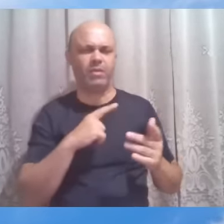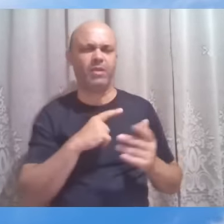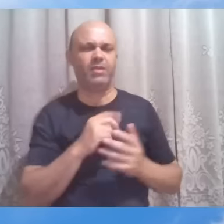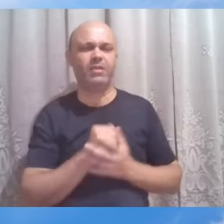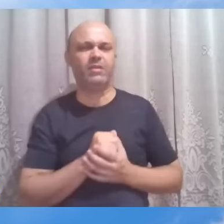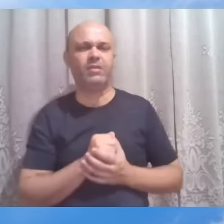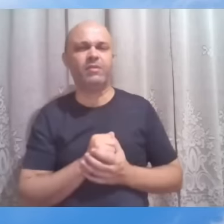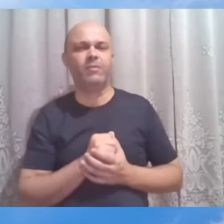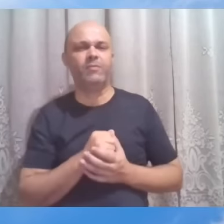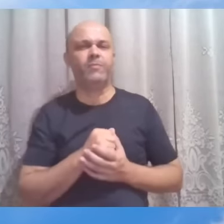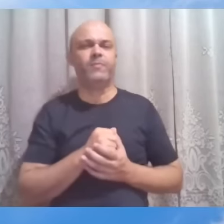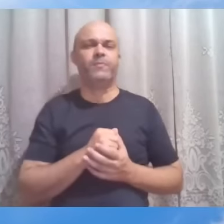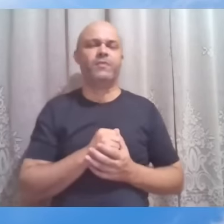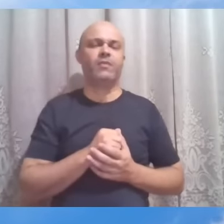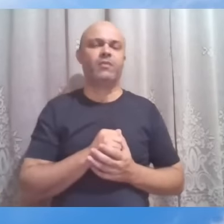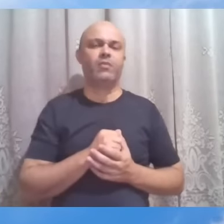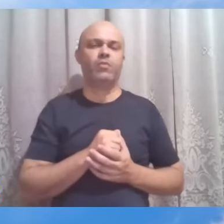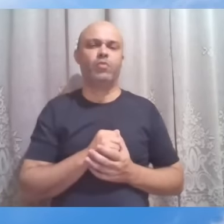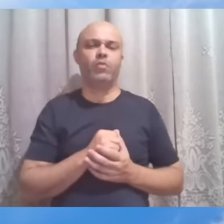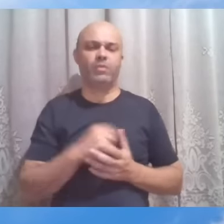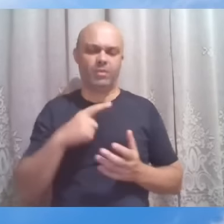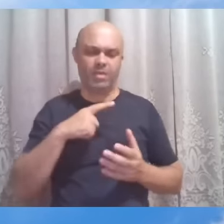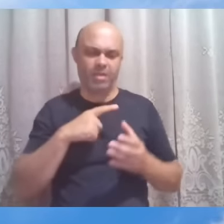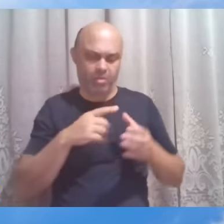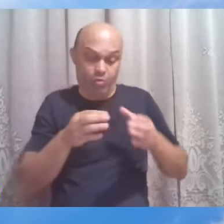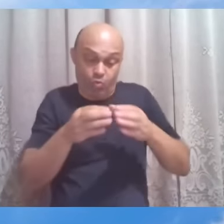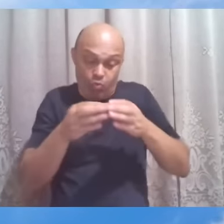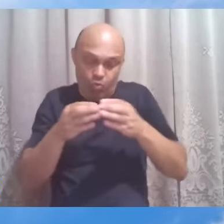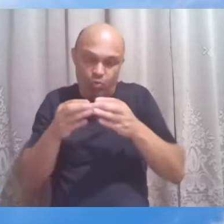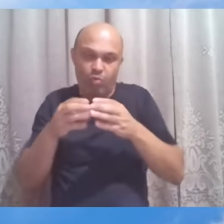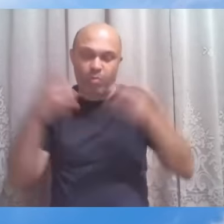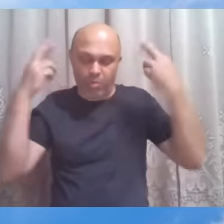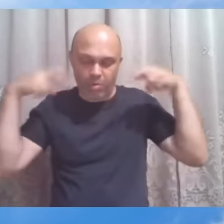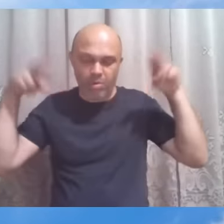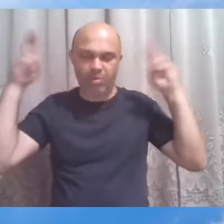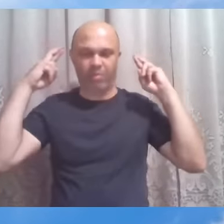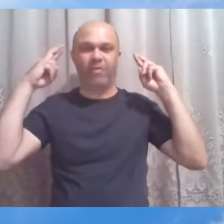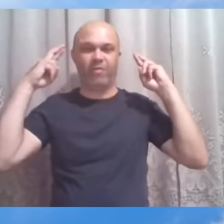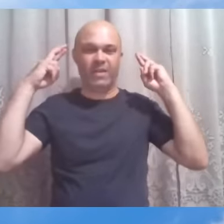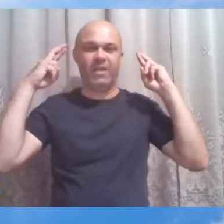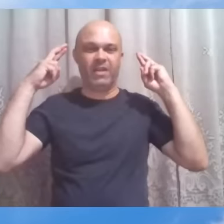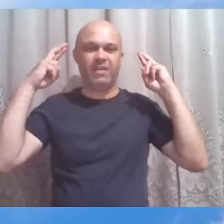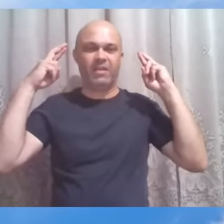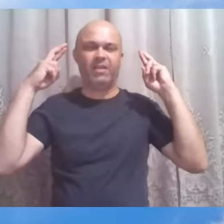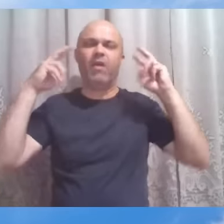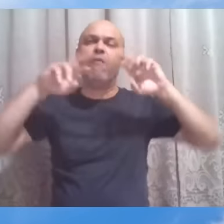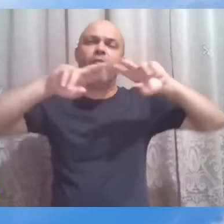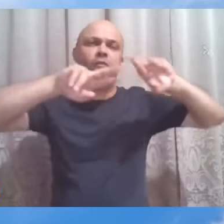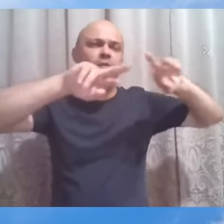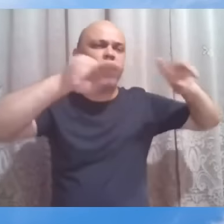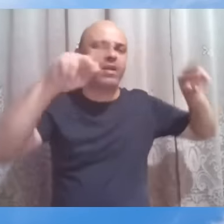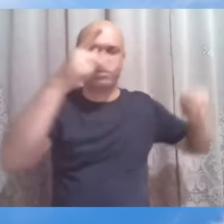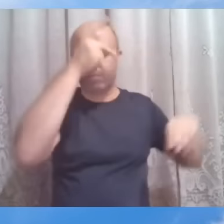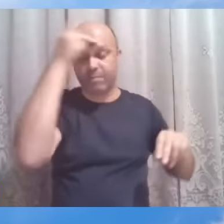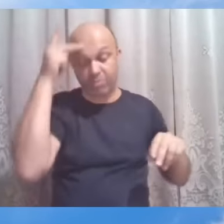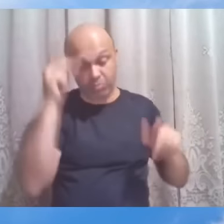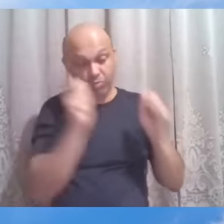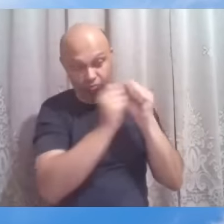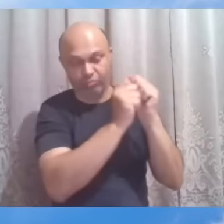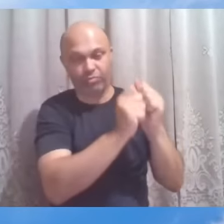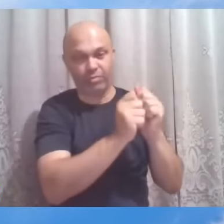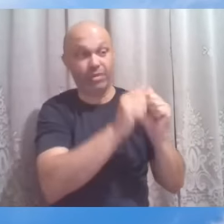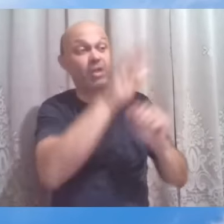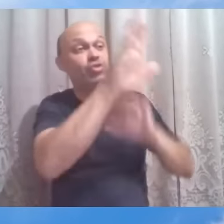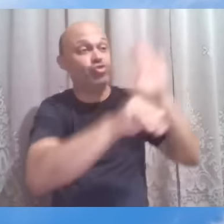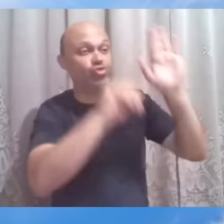conjunto ali, um bando de ovelhas, um rebanho de ovelhas. Várias pessoas ali aparecem, chamam